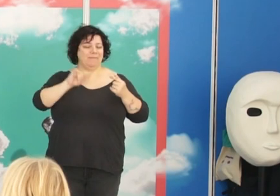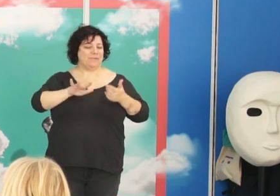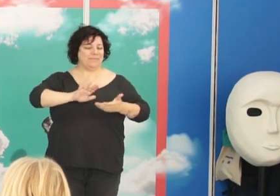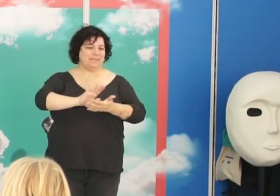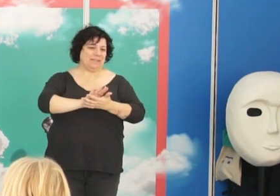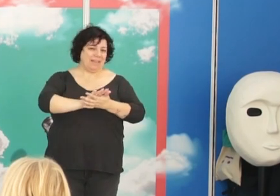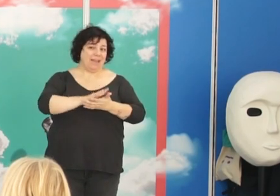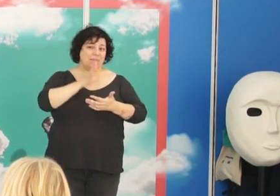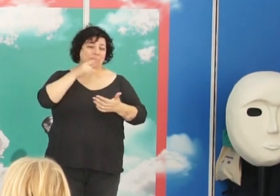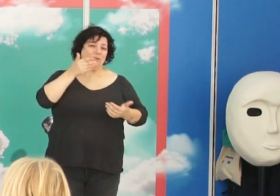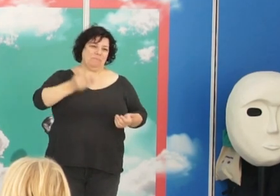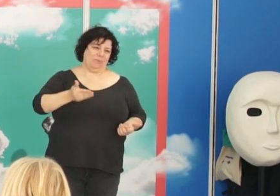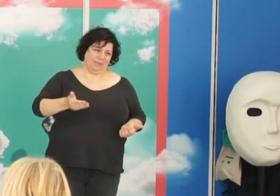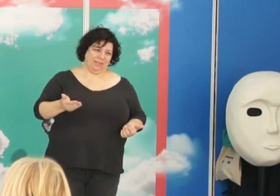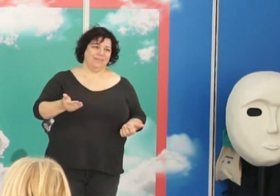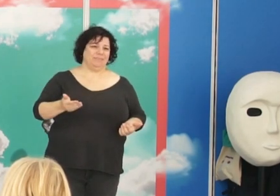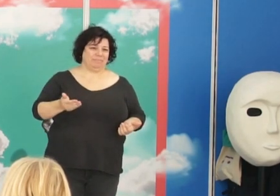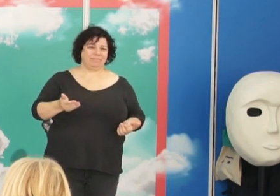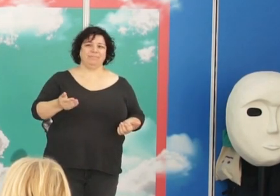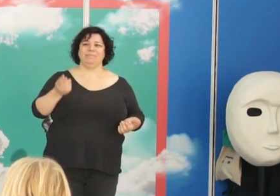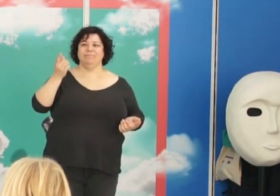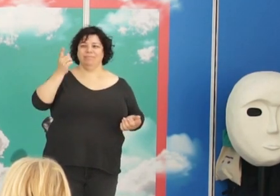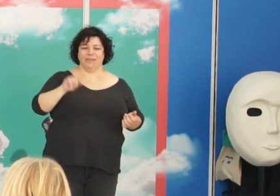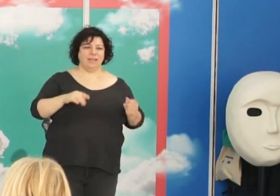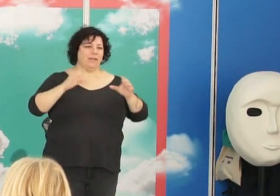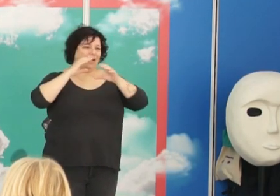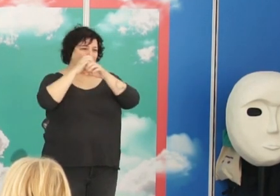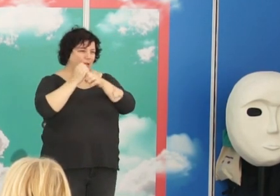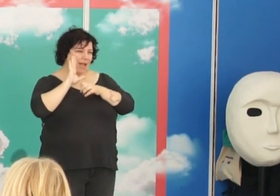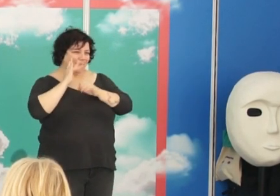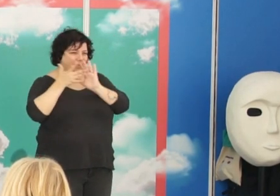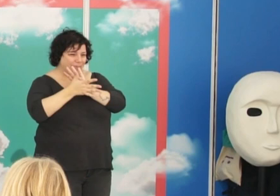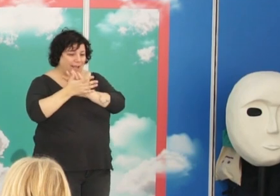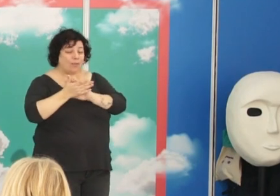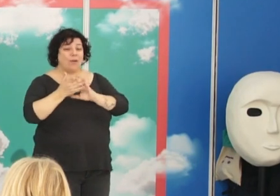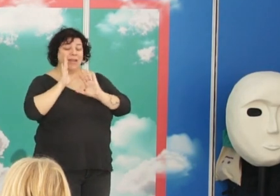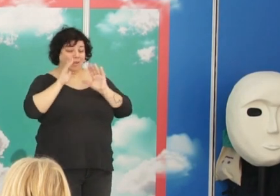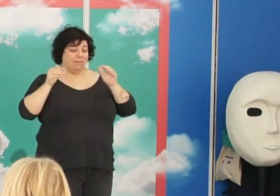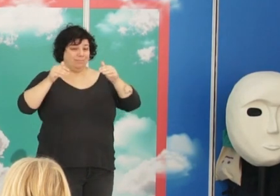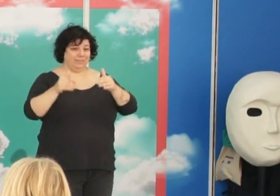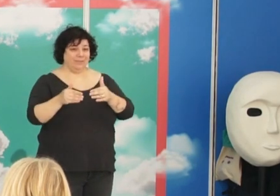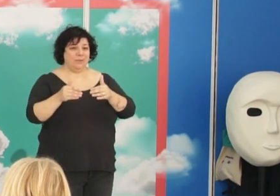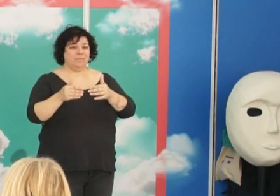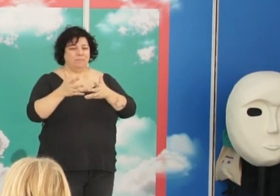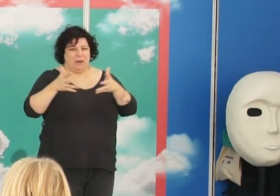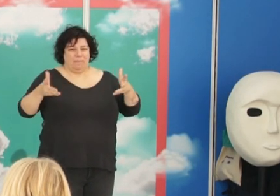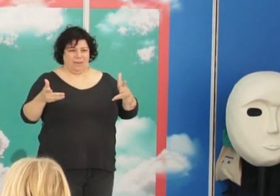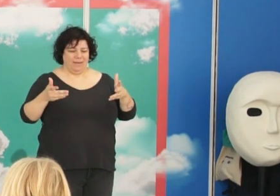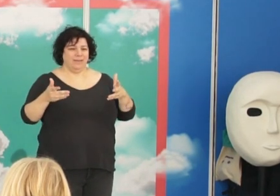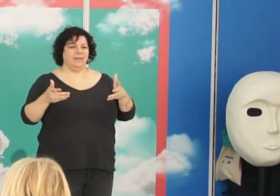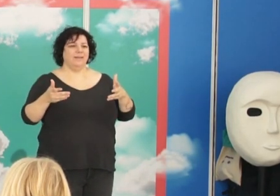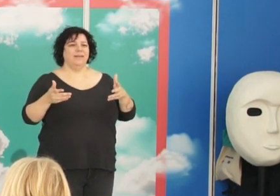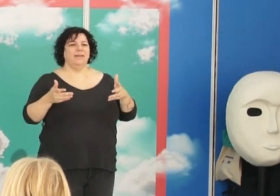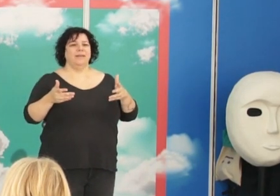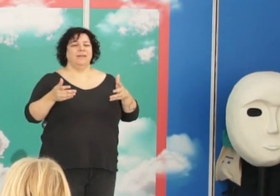Y eso es importante. O sea, dirigió el laboratorio de estomatología y ahí es donde quería yo entrar por ampliar un poco, ¿no? En el primer